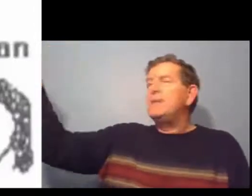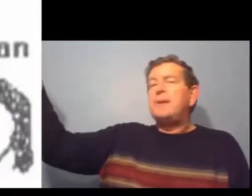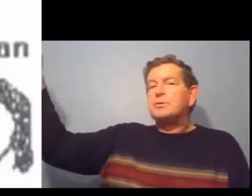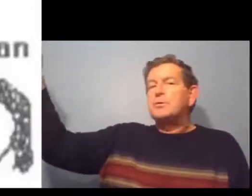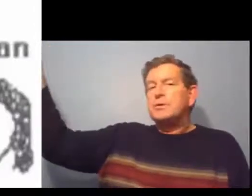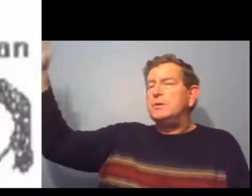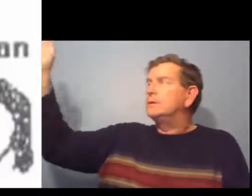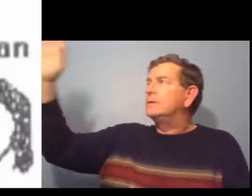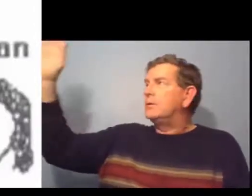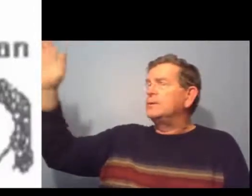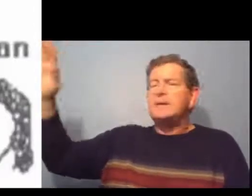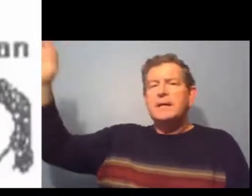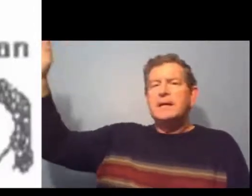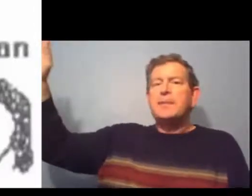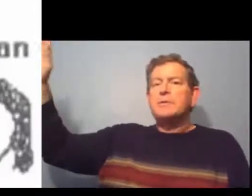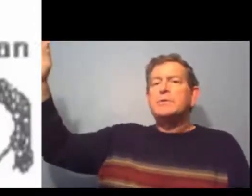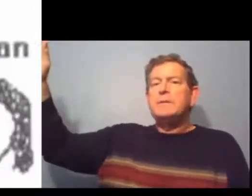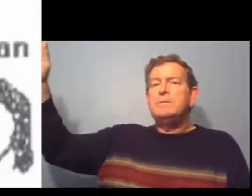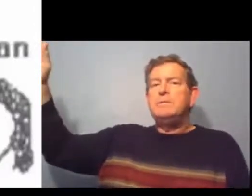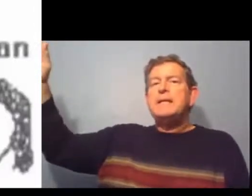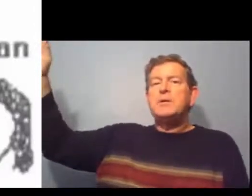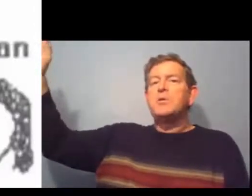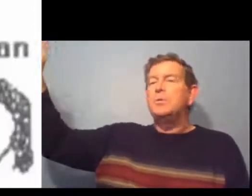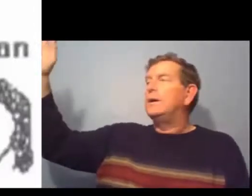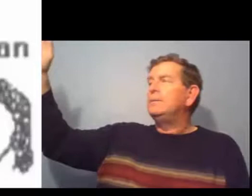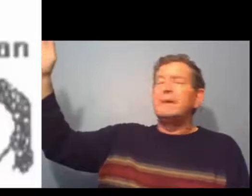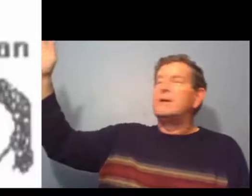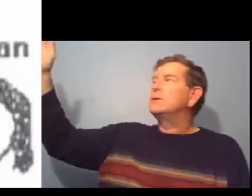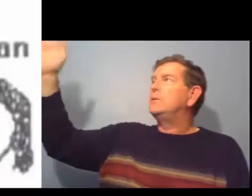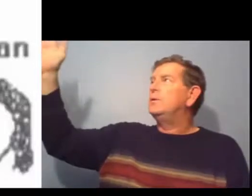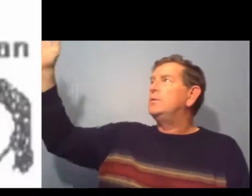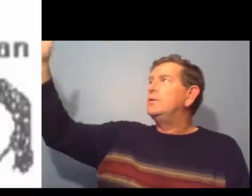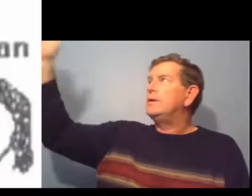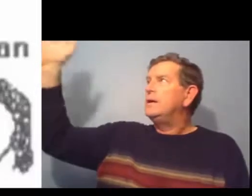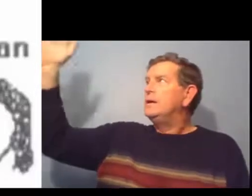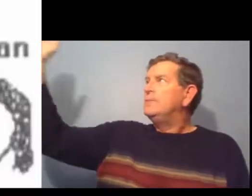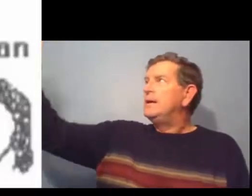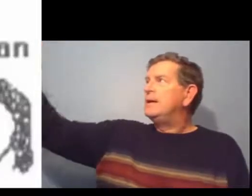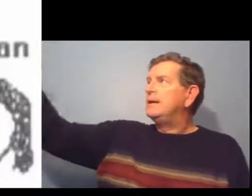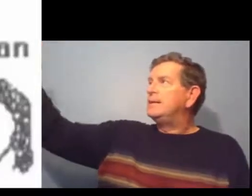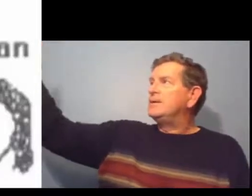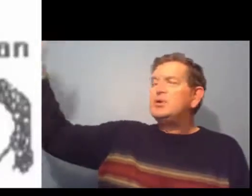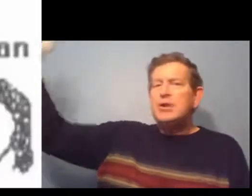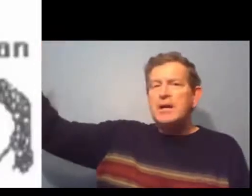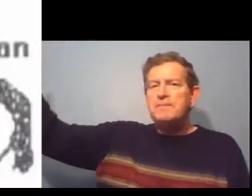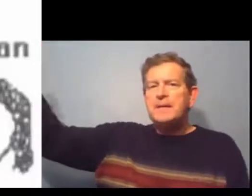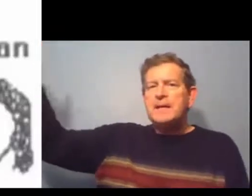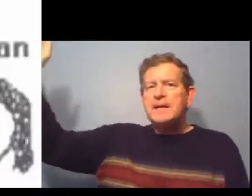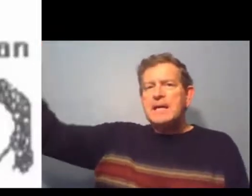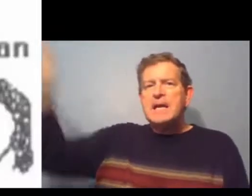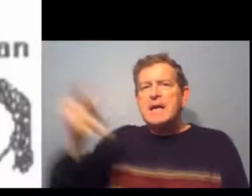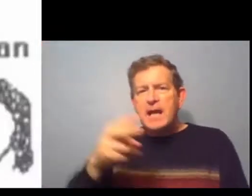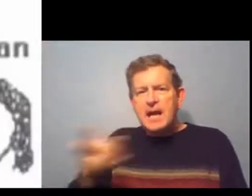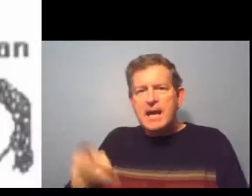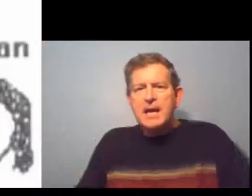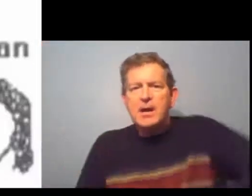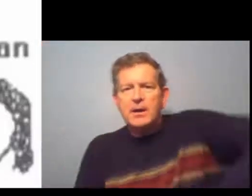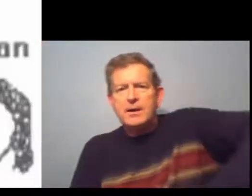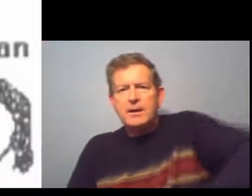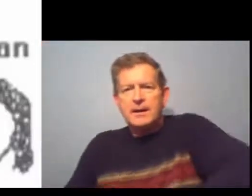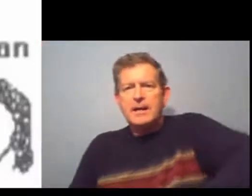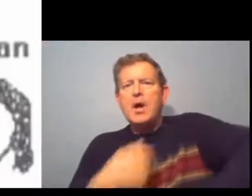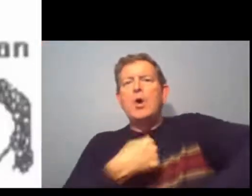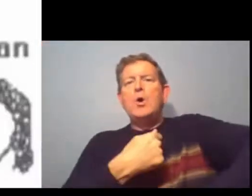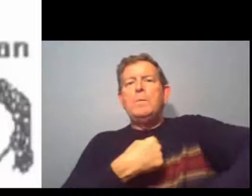Il n'est pas aussi, comment dire, il n pas aussi béni que moi, malheureusement le pauvre. Mais Jim, il est